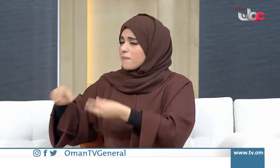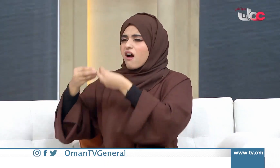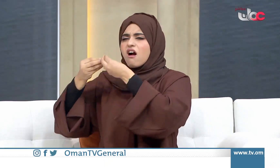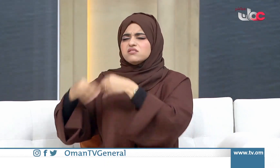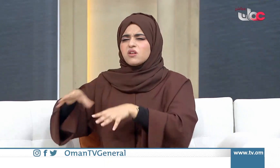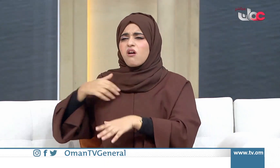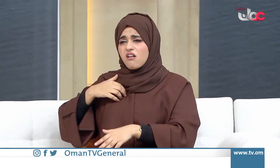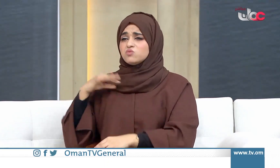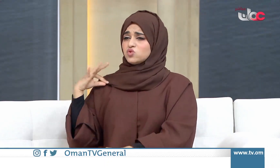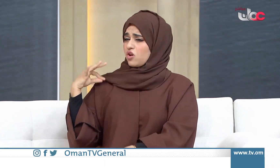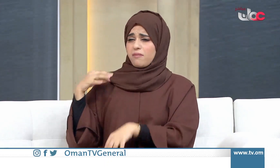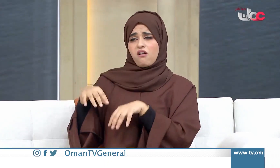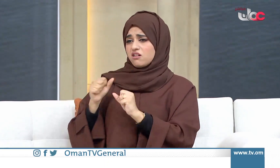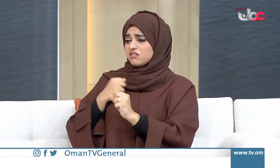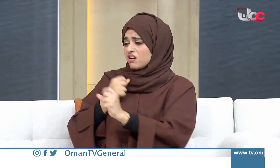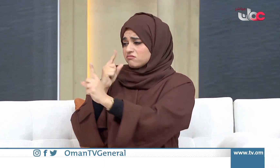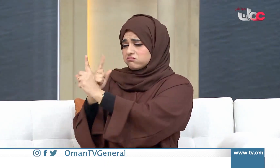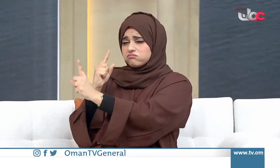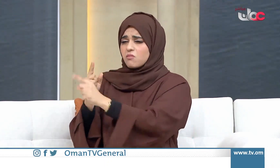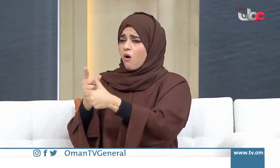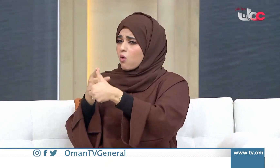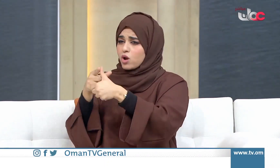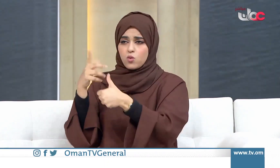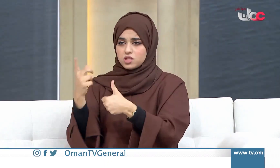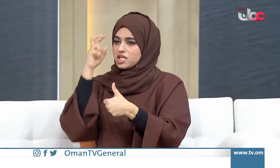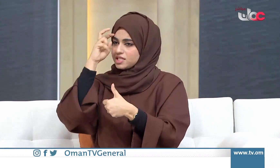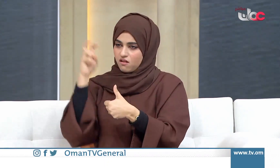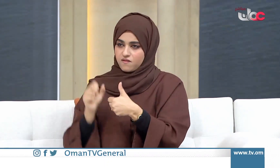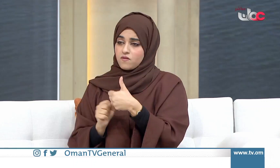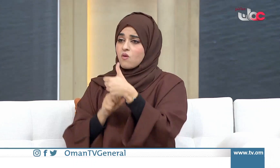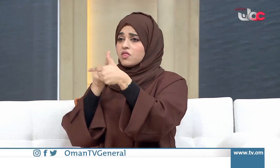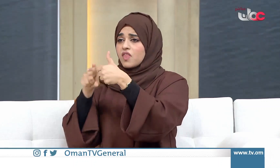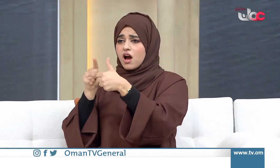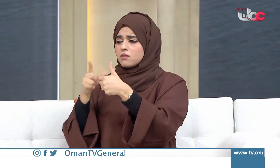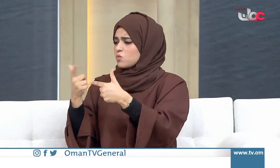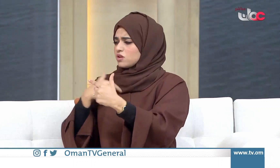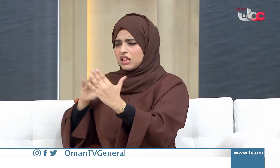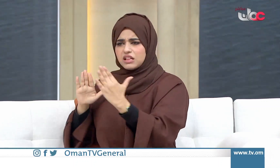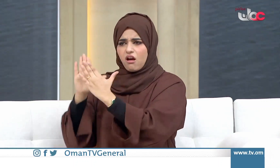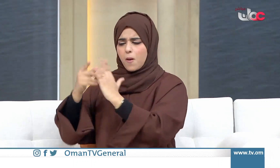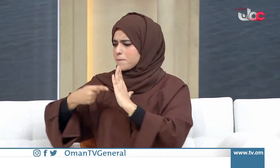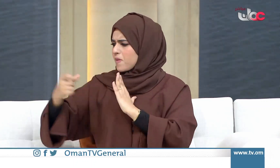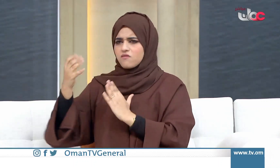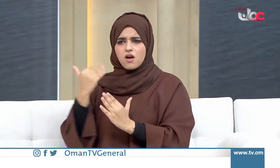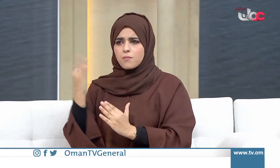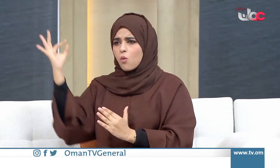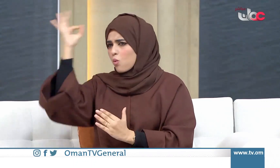إذا لم يكن هناك تعلم للغة الإشارة قد يؤثر على الشخص الأصم